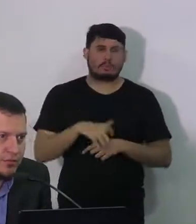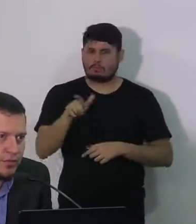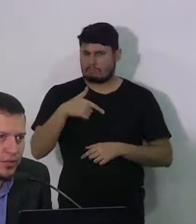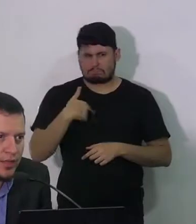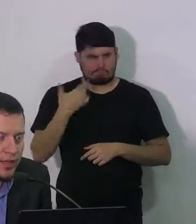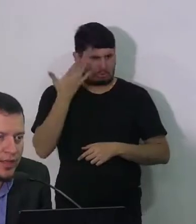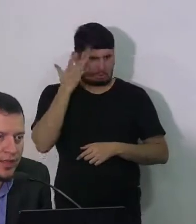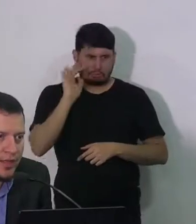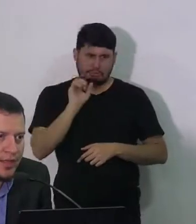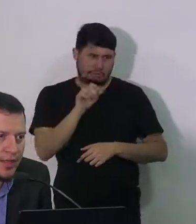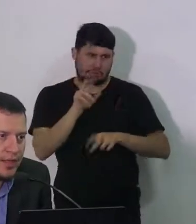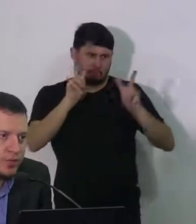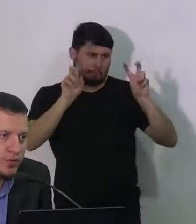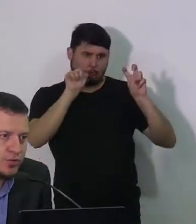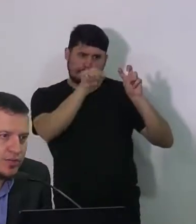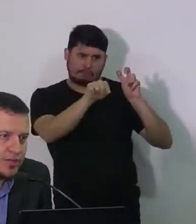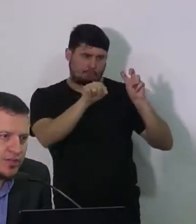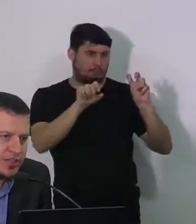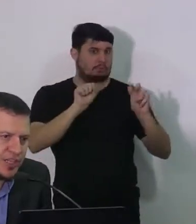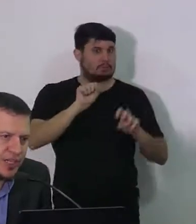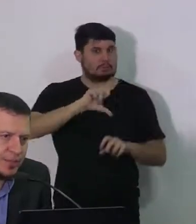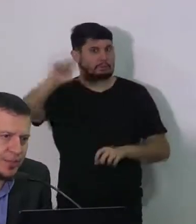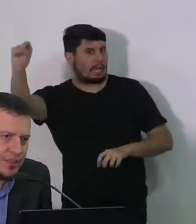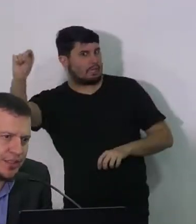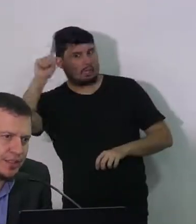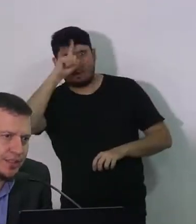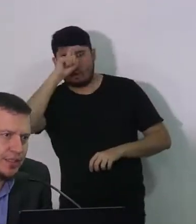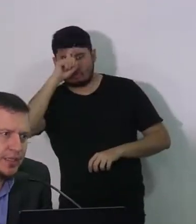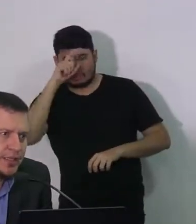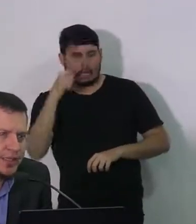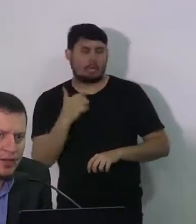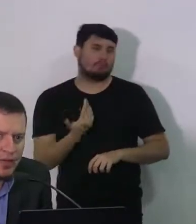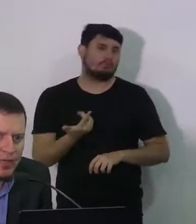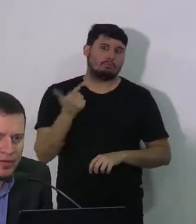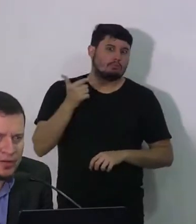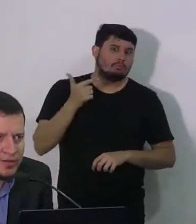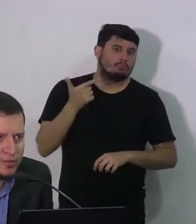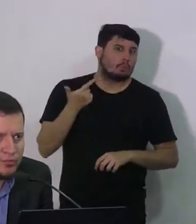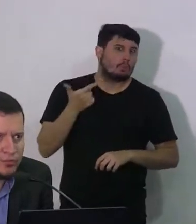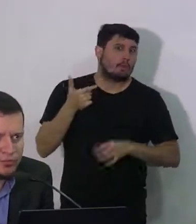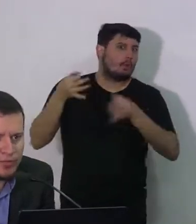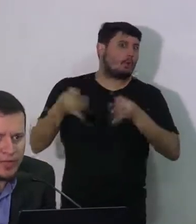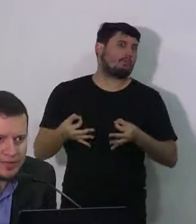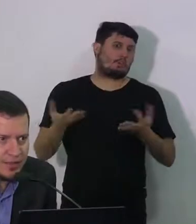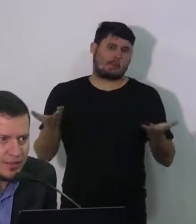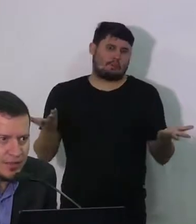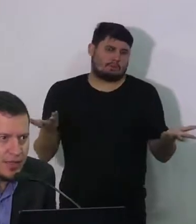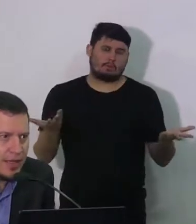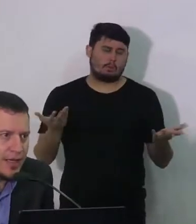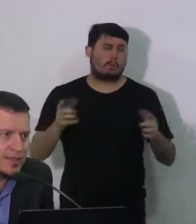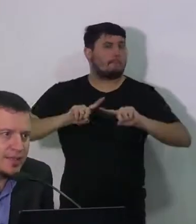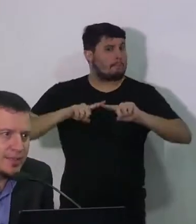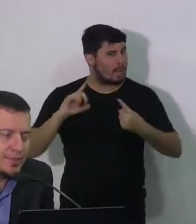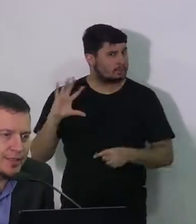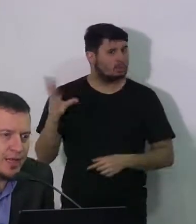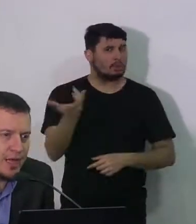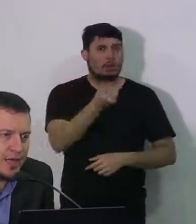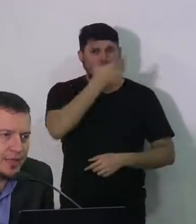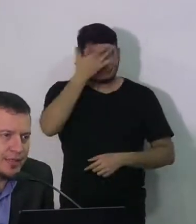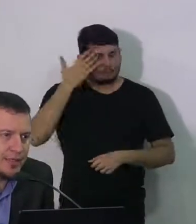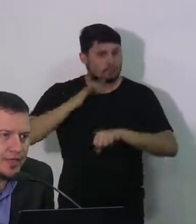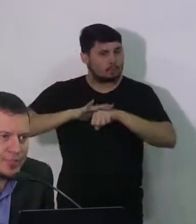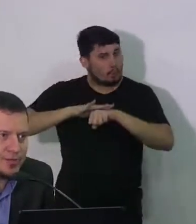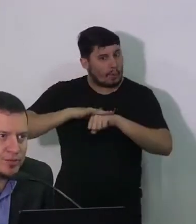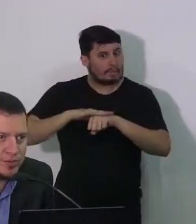informação, todos os casos têm chegado para a gente e a orientação básica é sempre